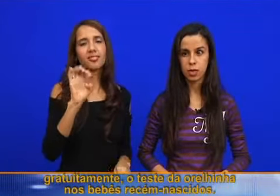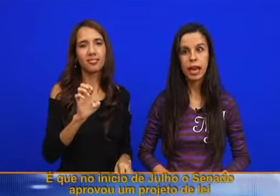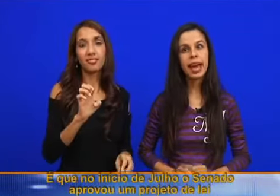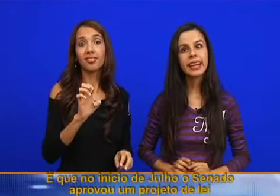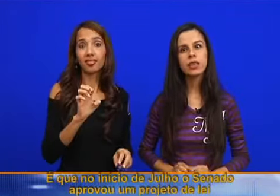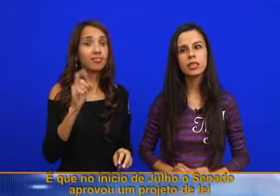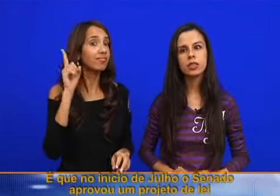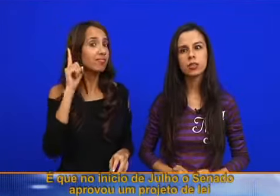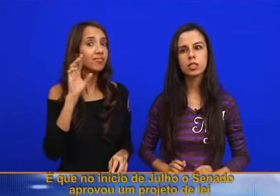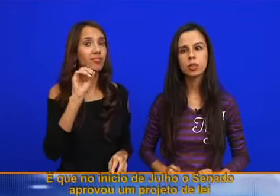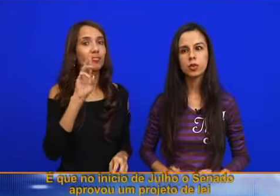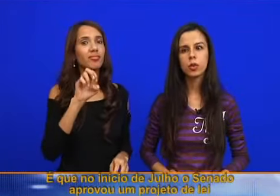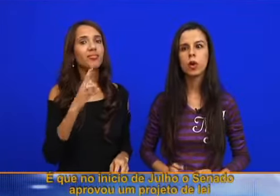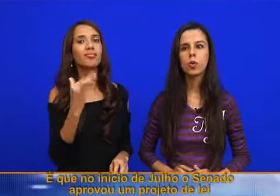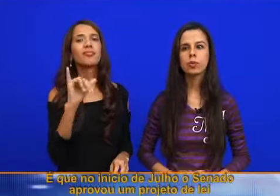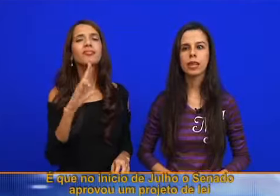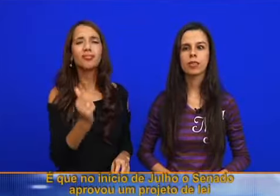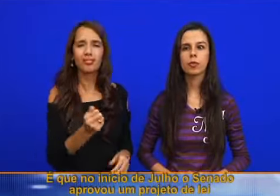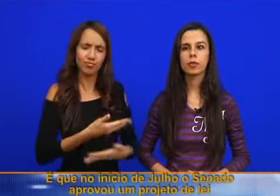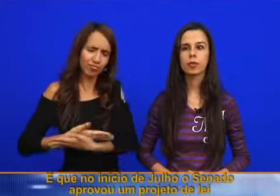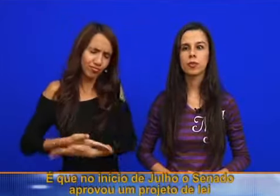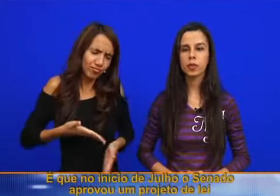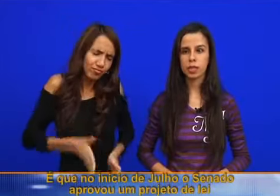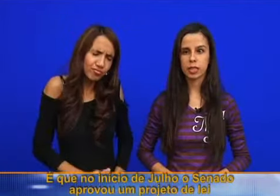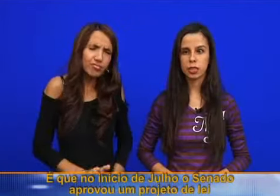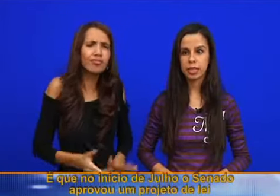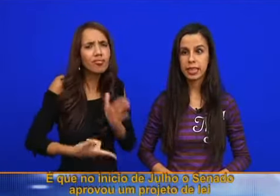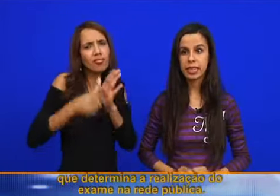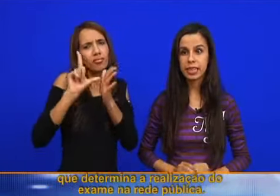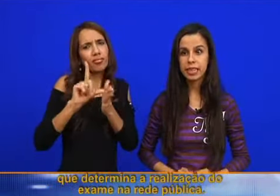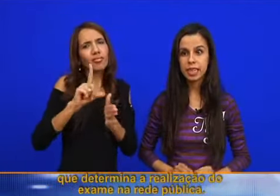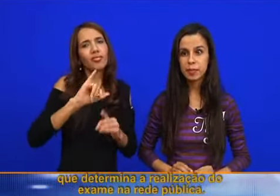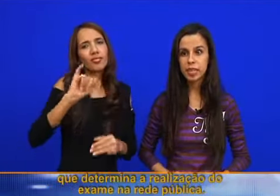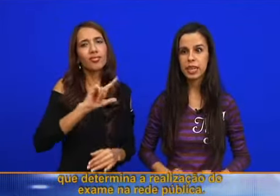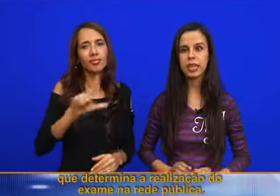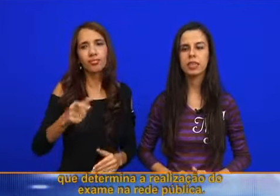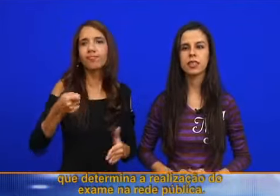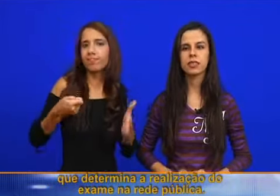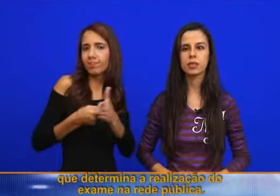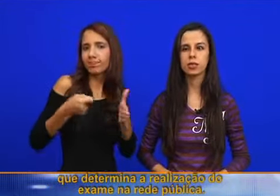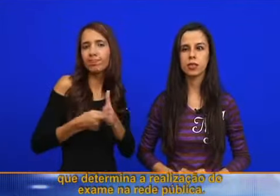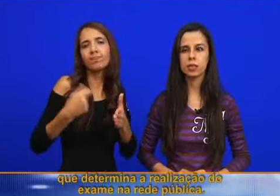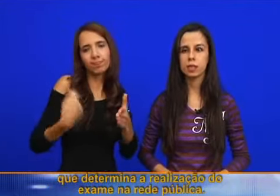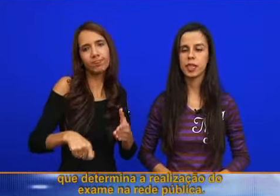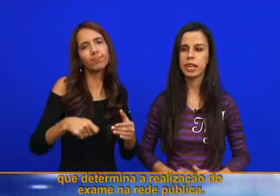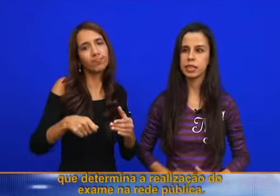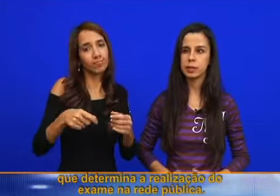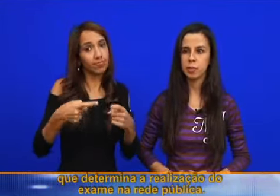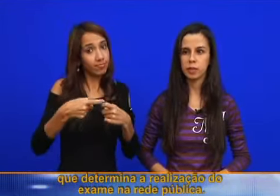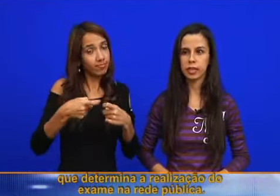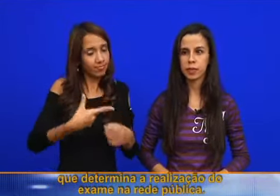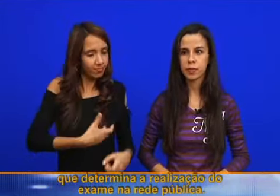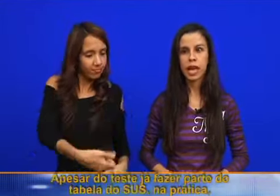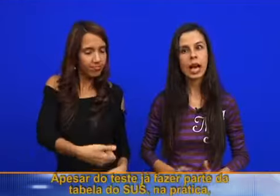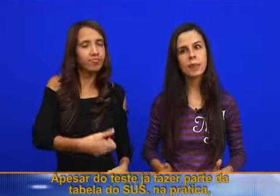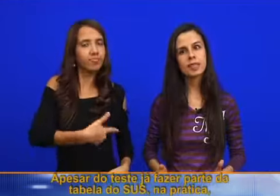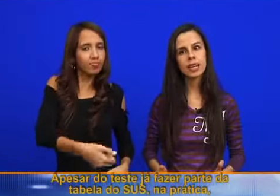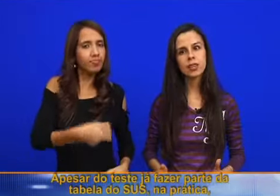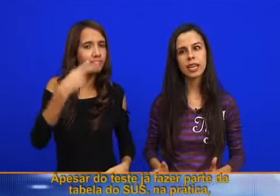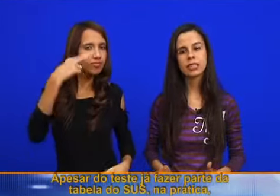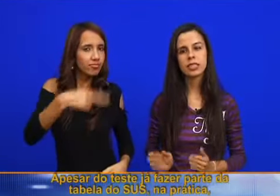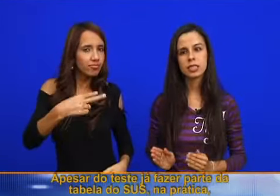-nascidos. É que no início de julho, o Senado aprovou um projeto de lei que determina a realização do exame na rede pública.